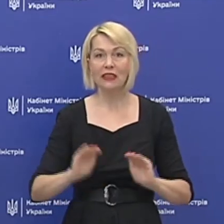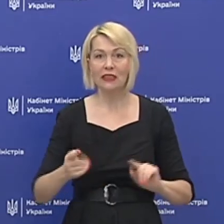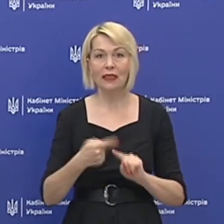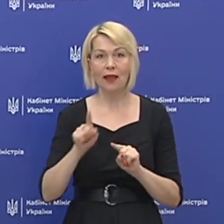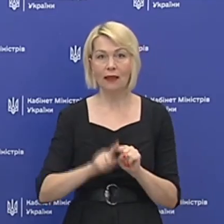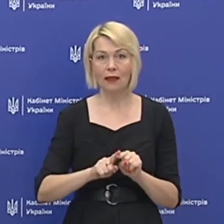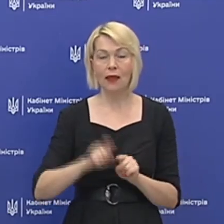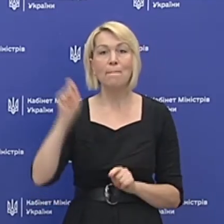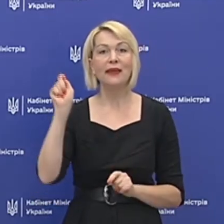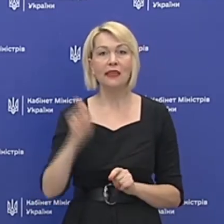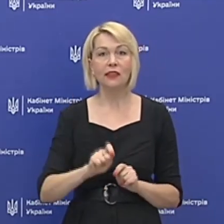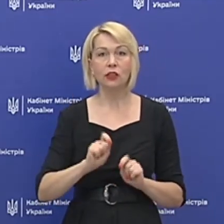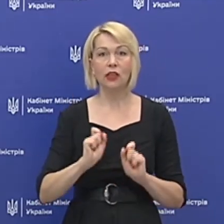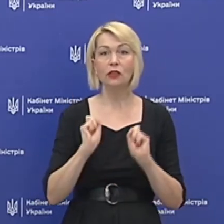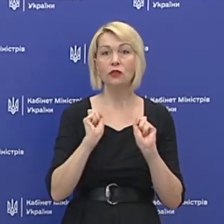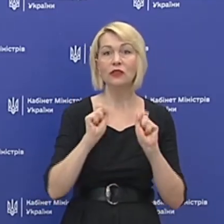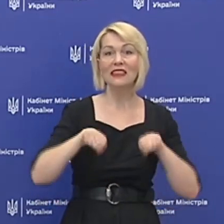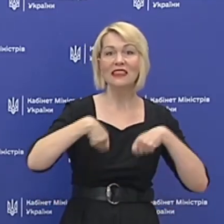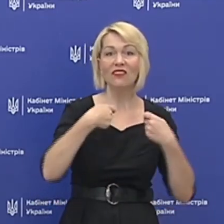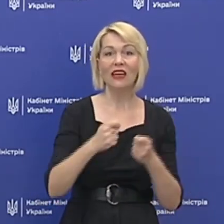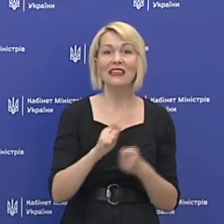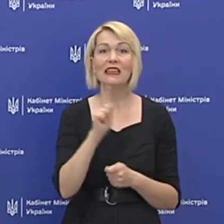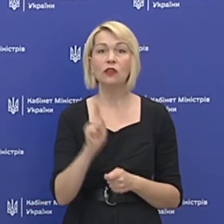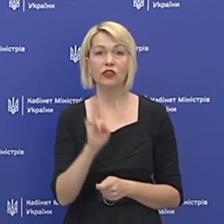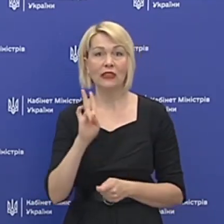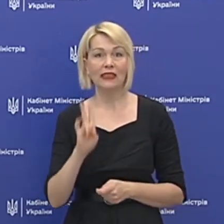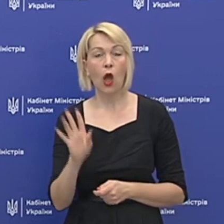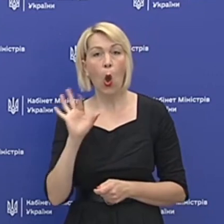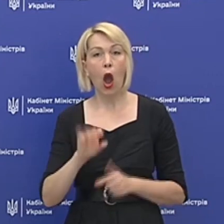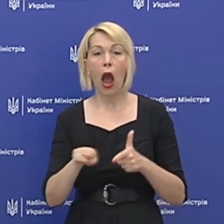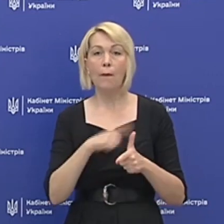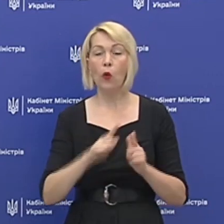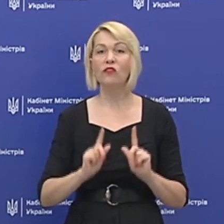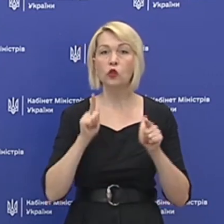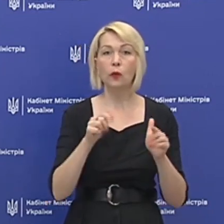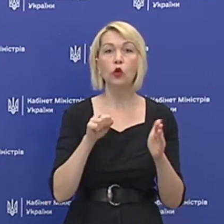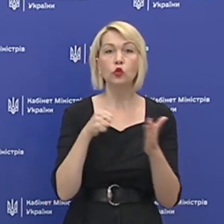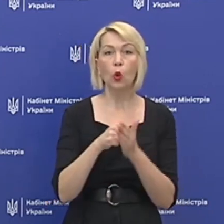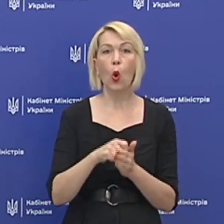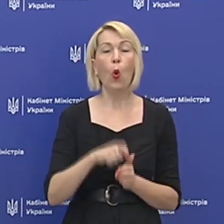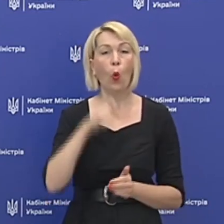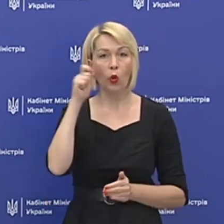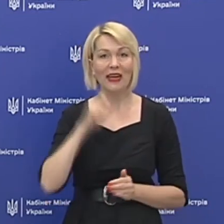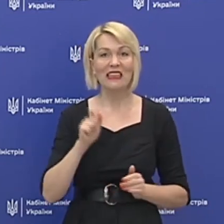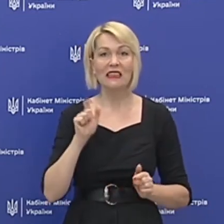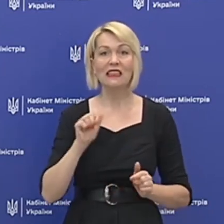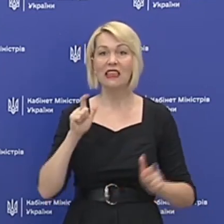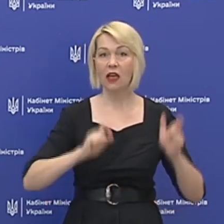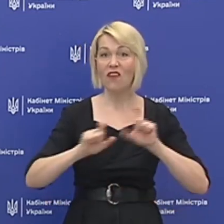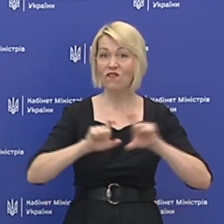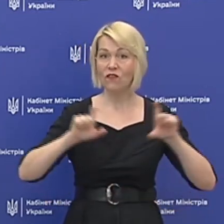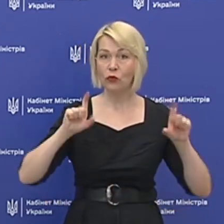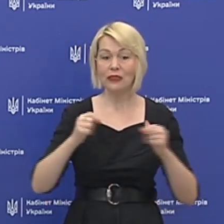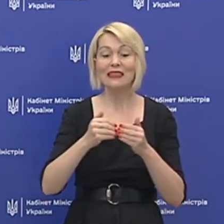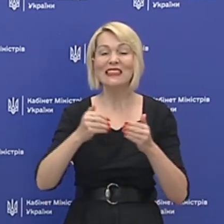які приїжджають здавати зовнішнє незалежне оцінювання або вступати до українських вузів з тимчасово